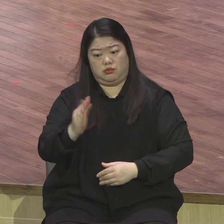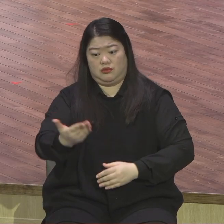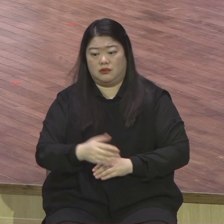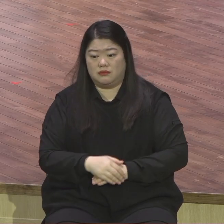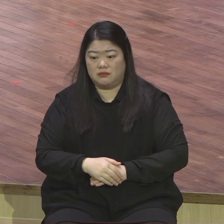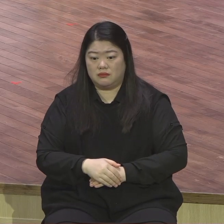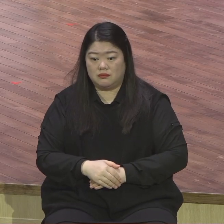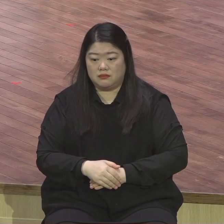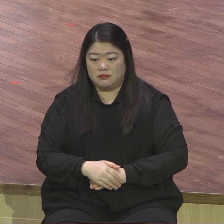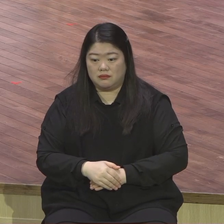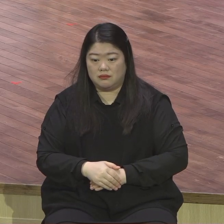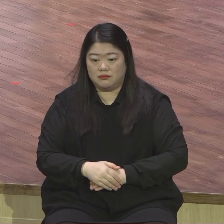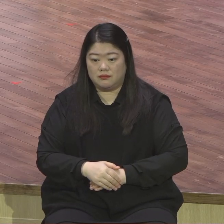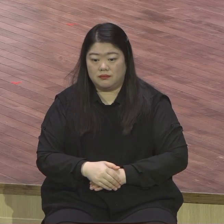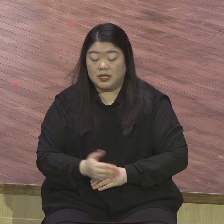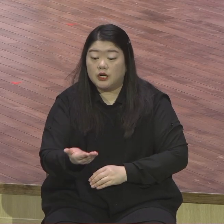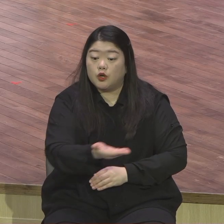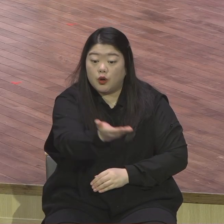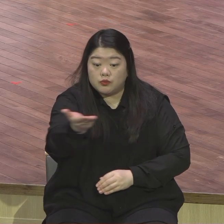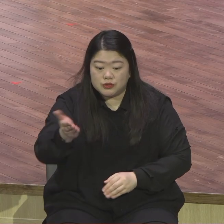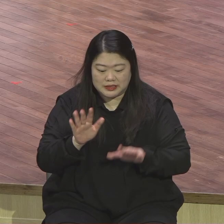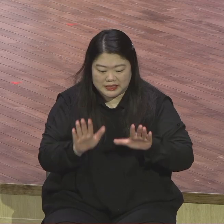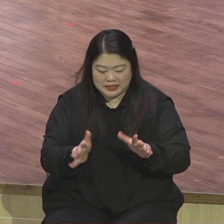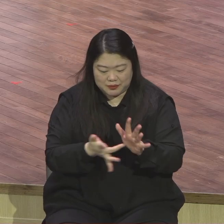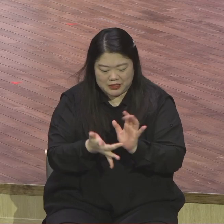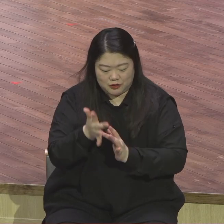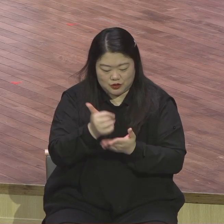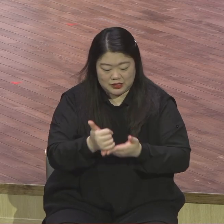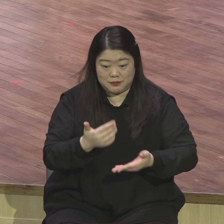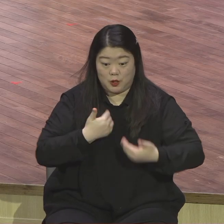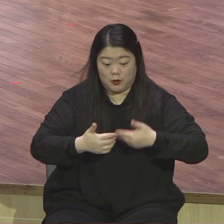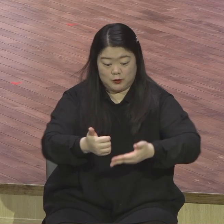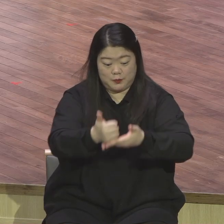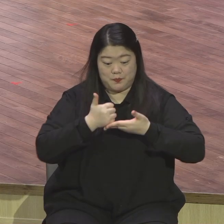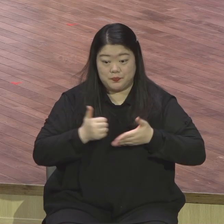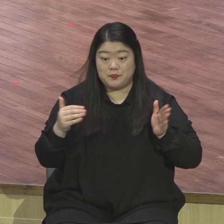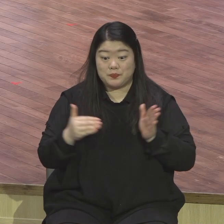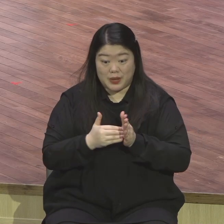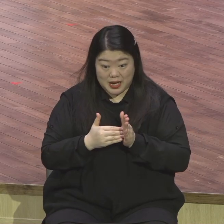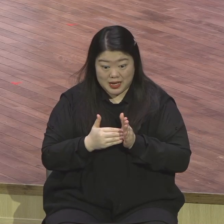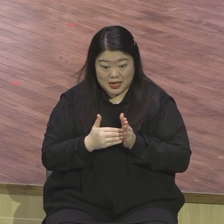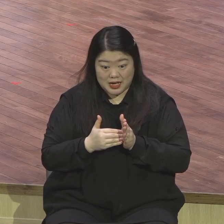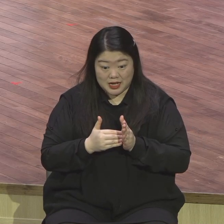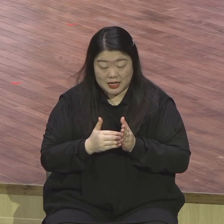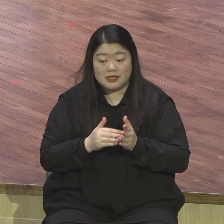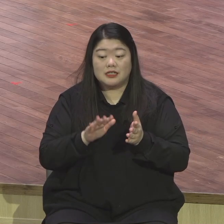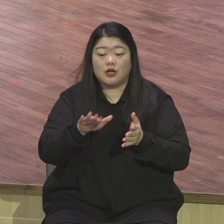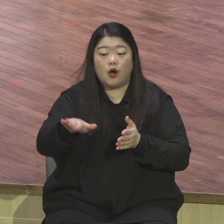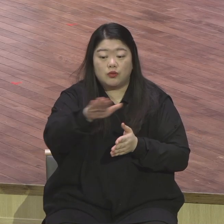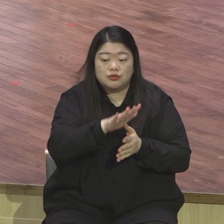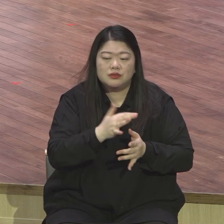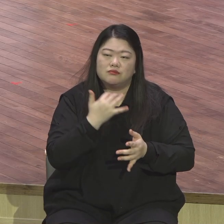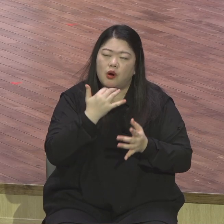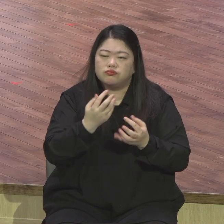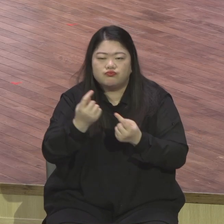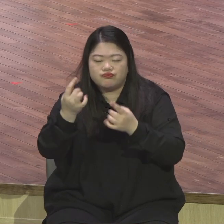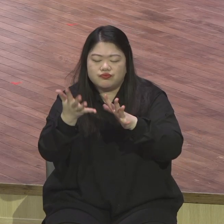변화됩니다 영광의 모습 변화 지금 모습 아니에요 지금 모습이 아니라고요 우리 농인들 아니에요